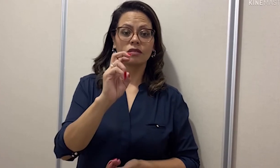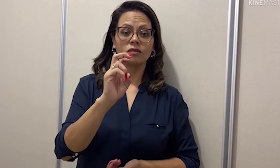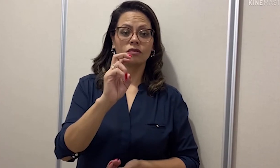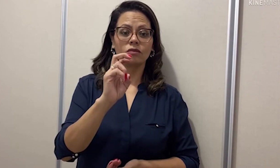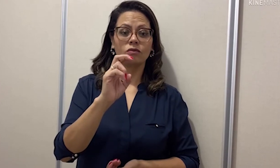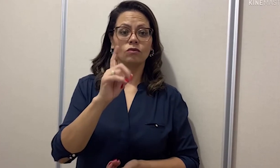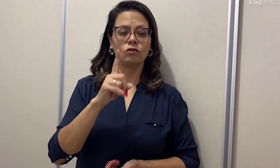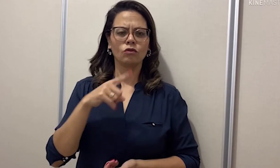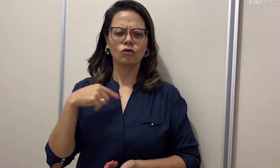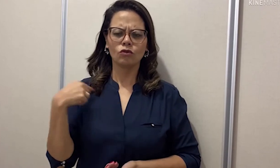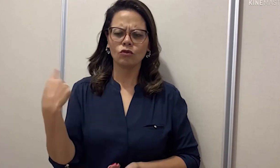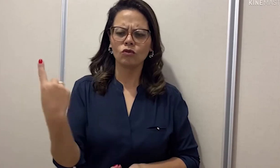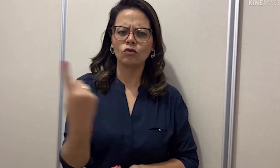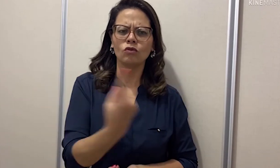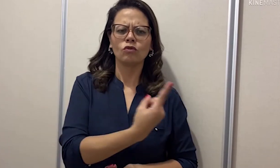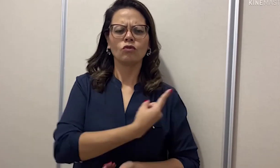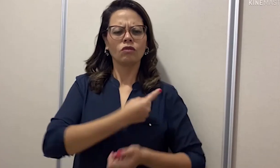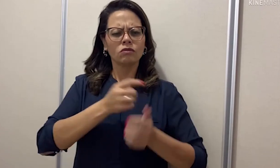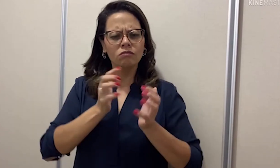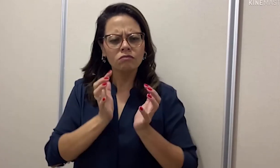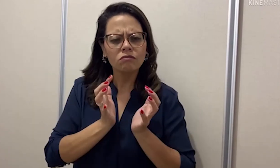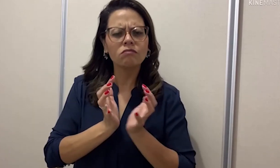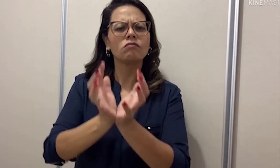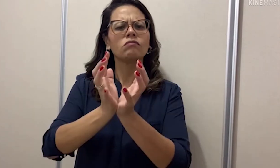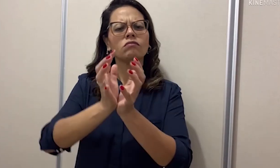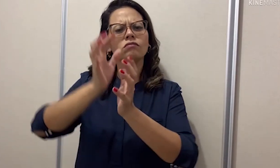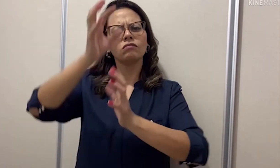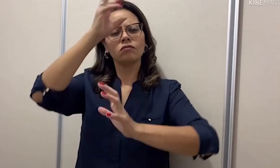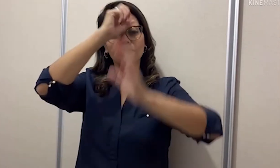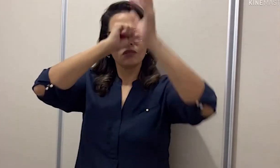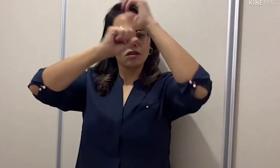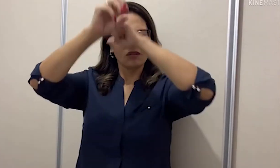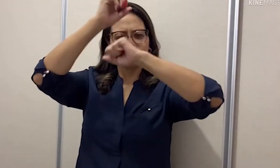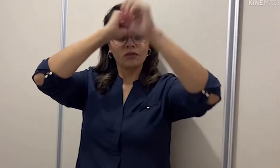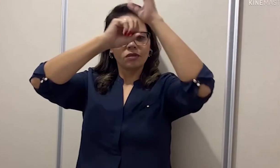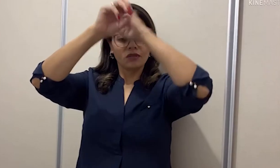Quinta frase, nós todos aprendemos.